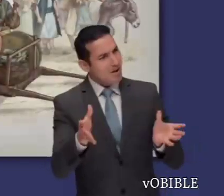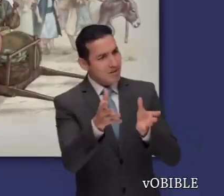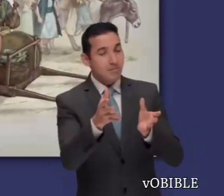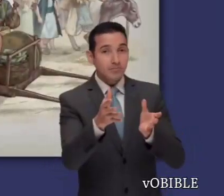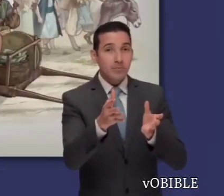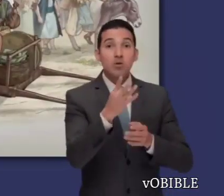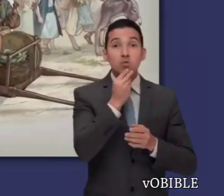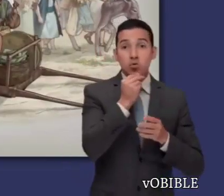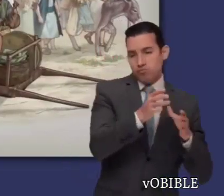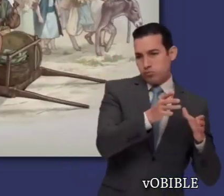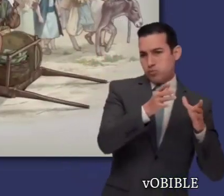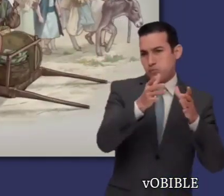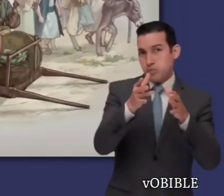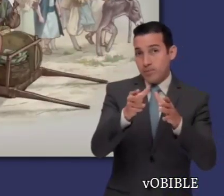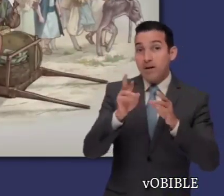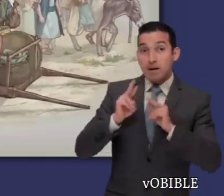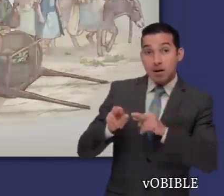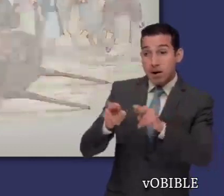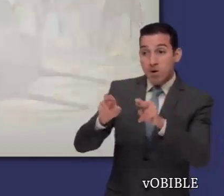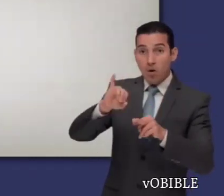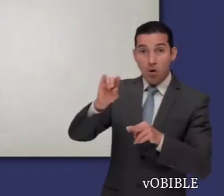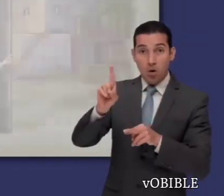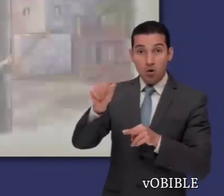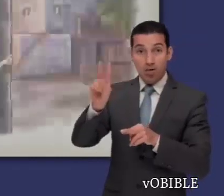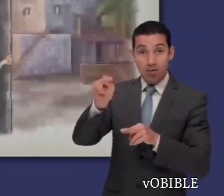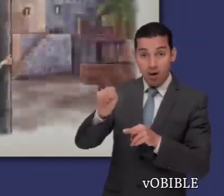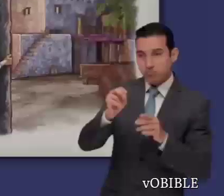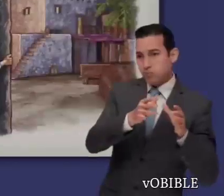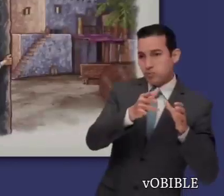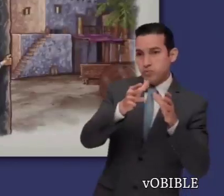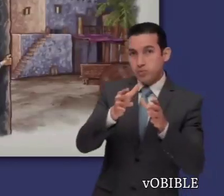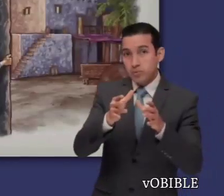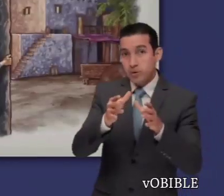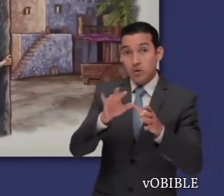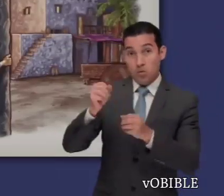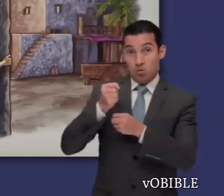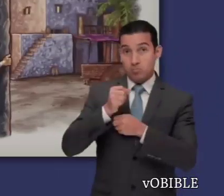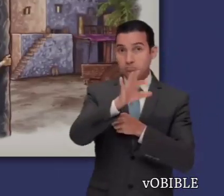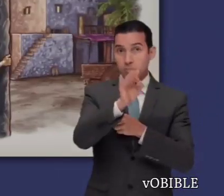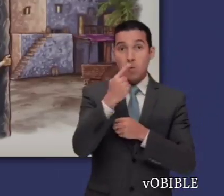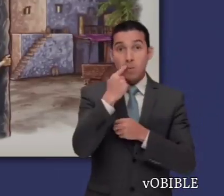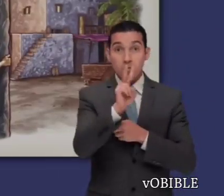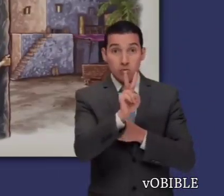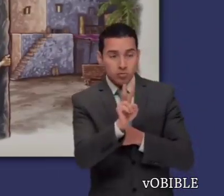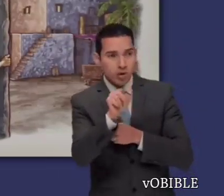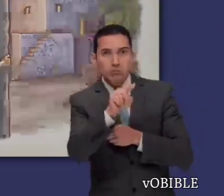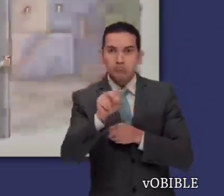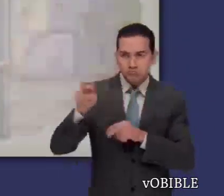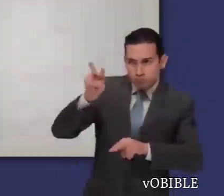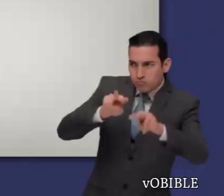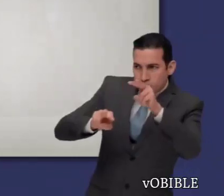Los israelitas se preparan para cruzar el río Jordán, y Josué envía a dos hombres a espiar la ciudad de Jericó.